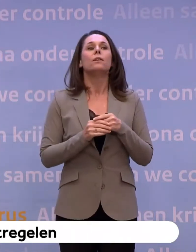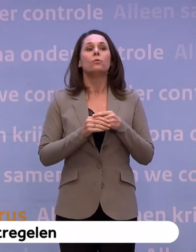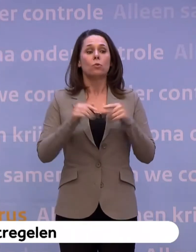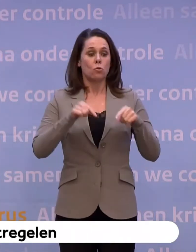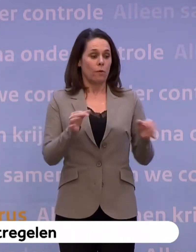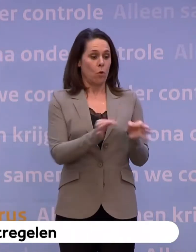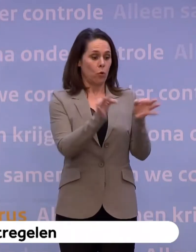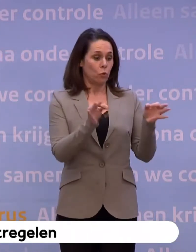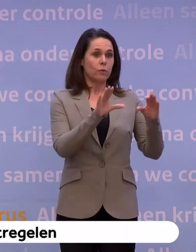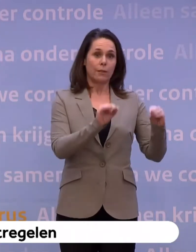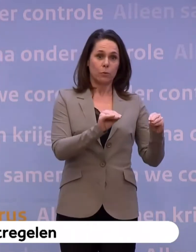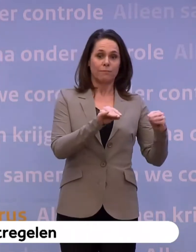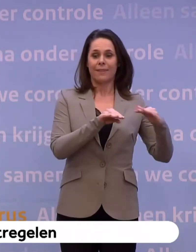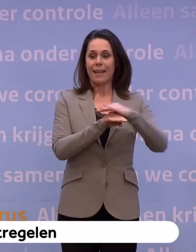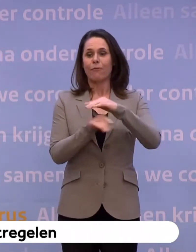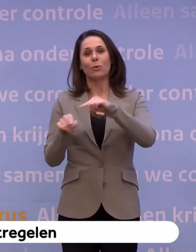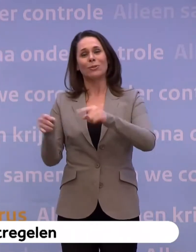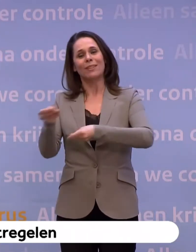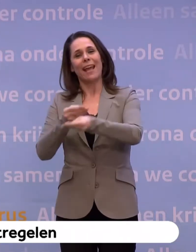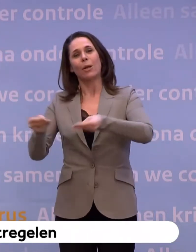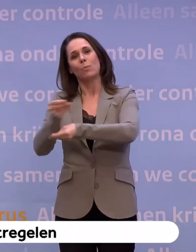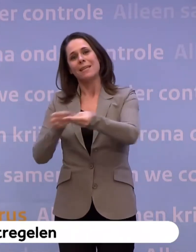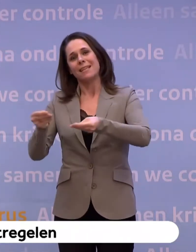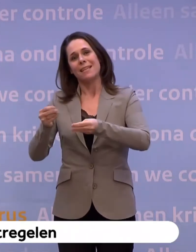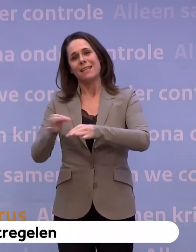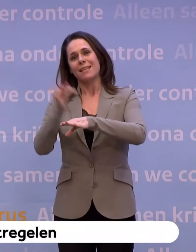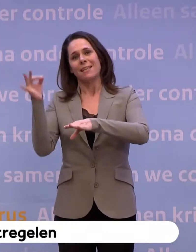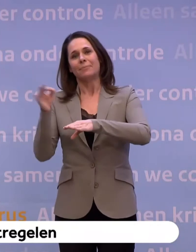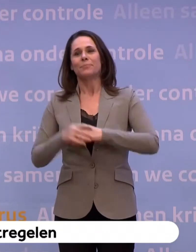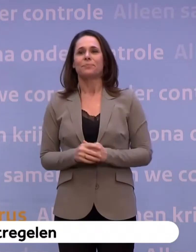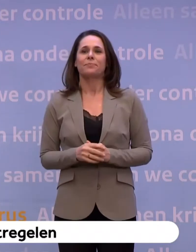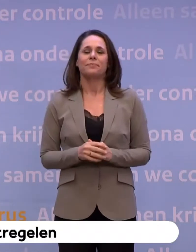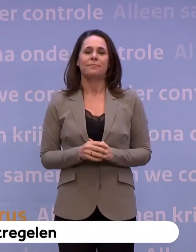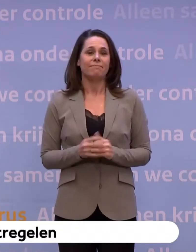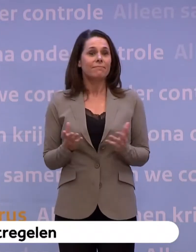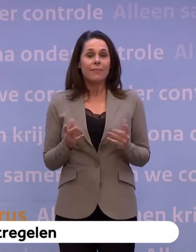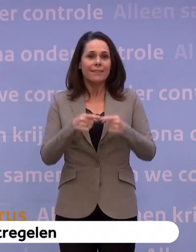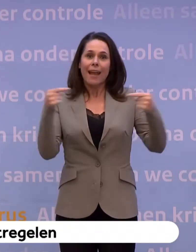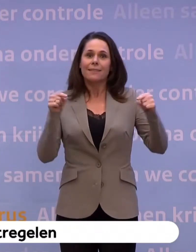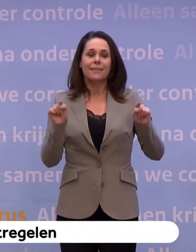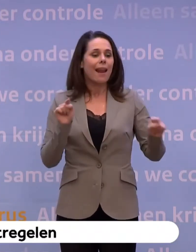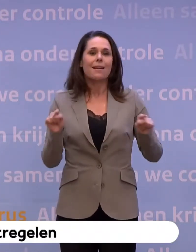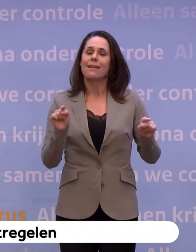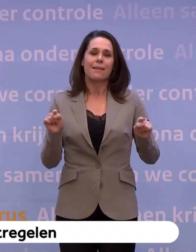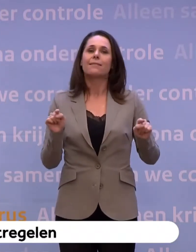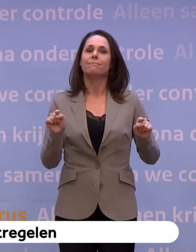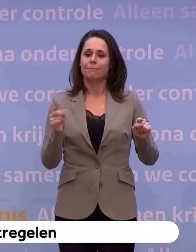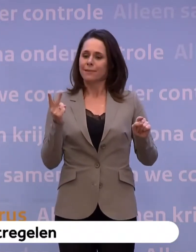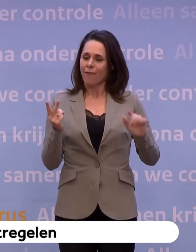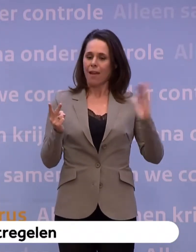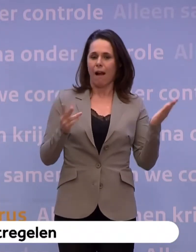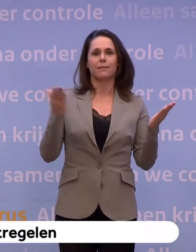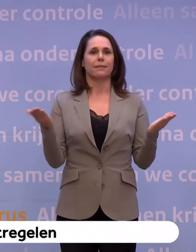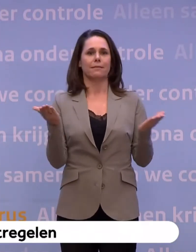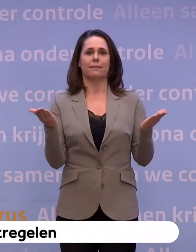gezondheid draagt straks bij aan ons economisch herstel. Dat is geen tegenstelling, dat zijn twee kanten